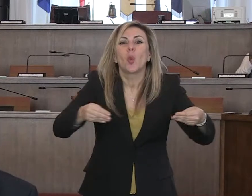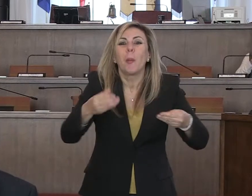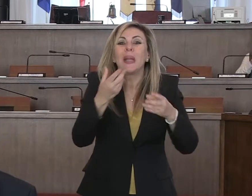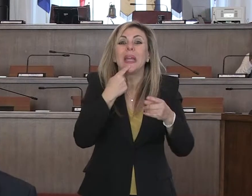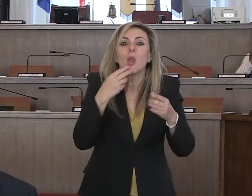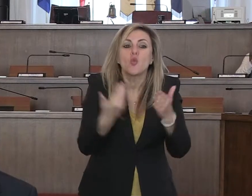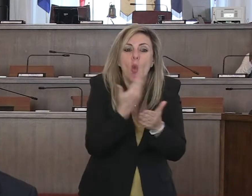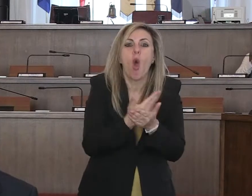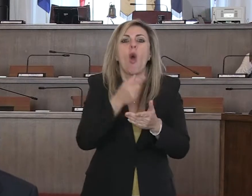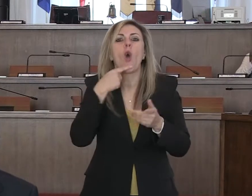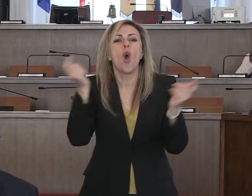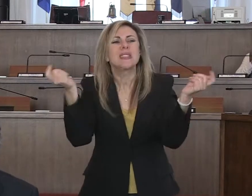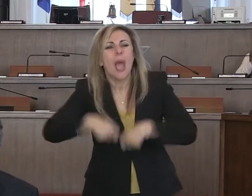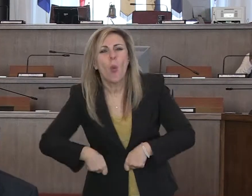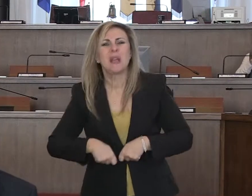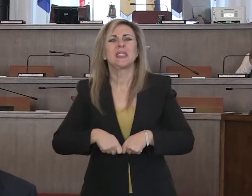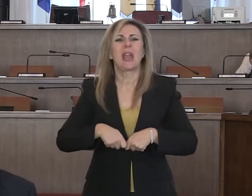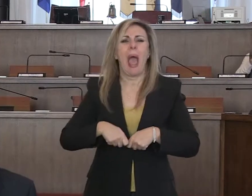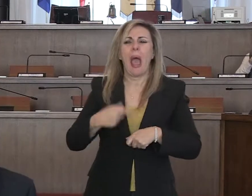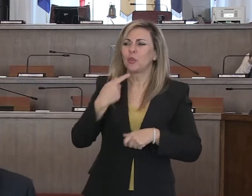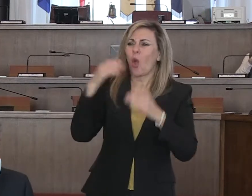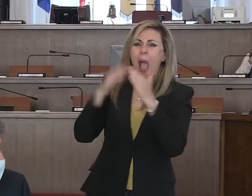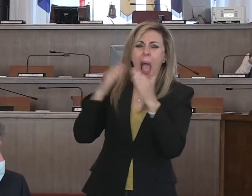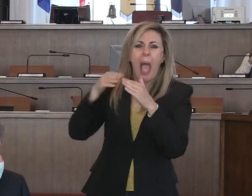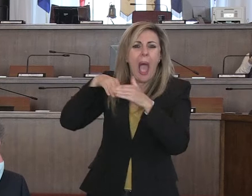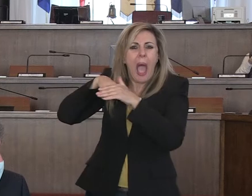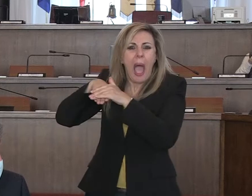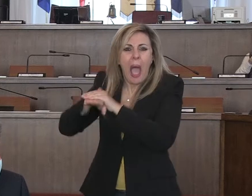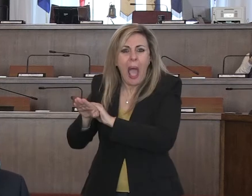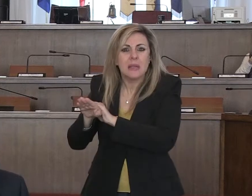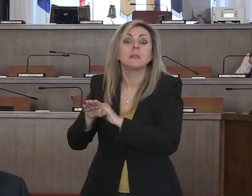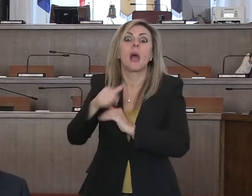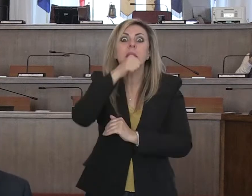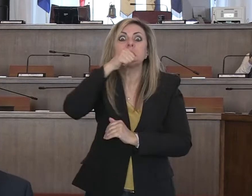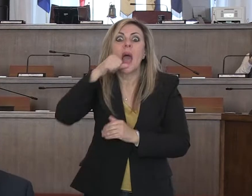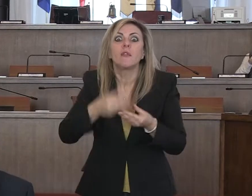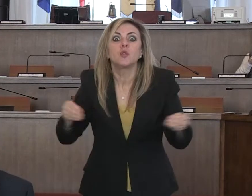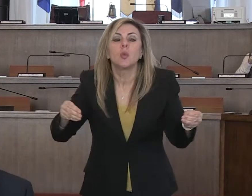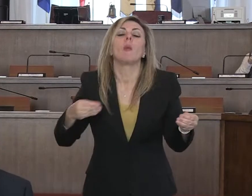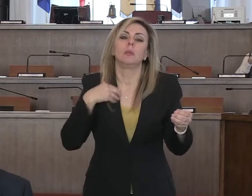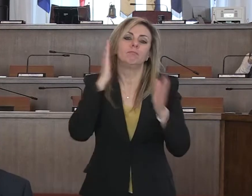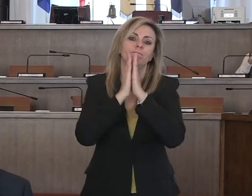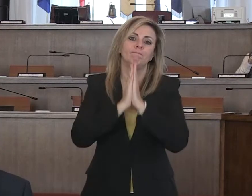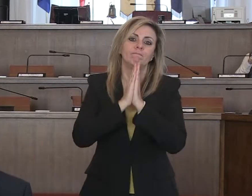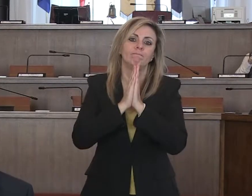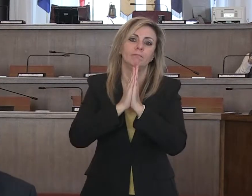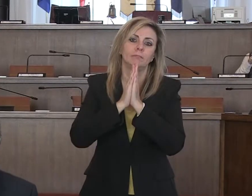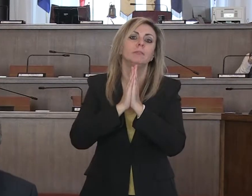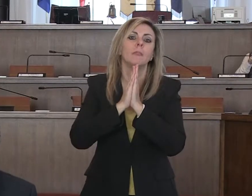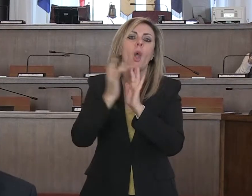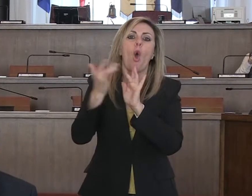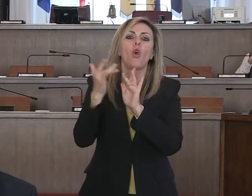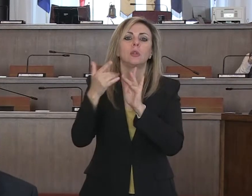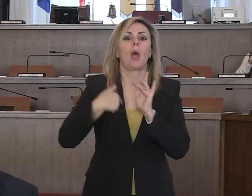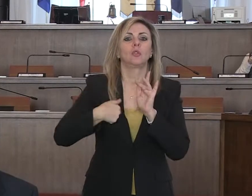confiscare, sequestrare a tenersi dentro casa e che magari per mercati paralleli e trattative